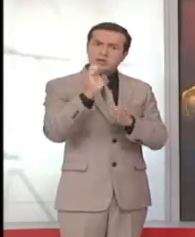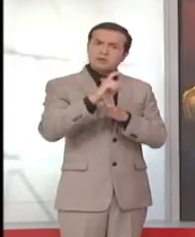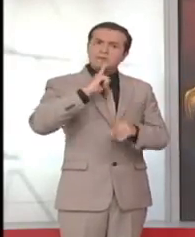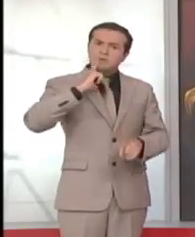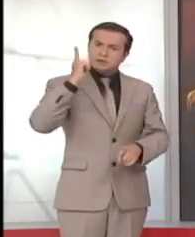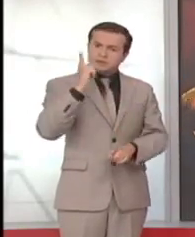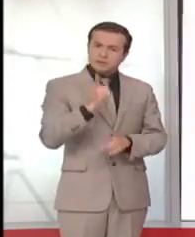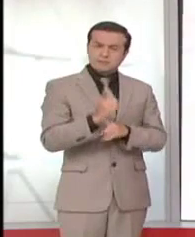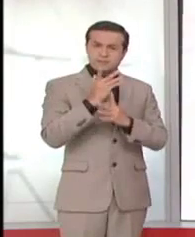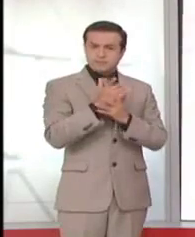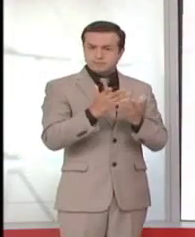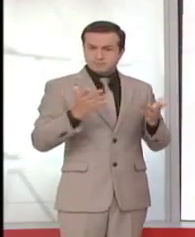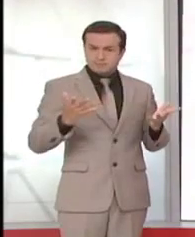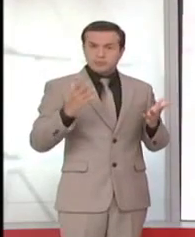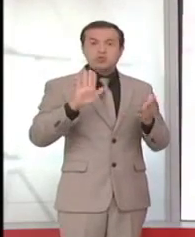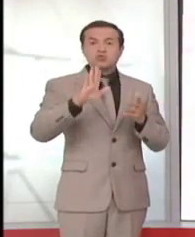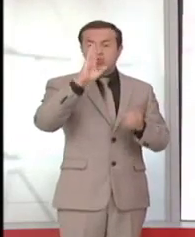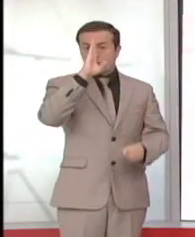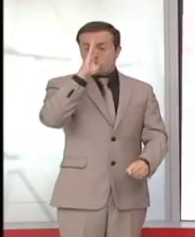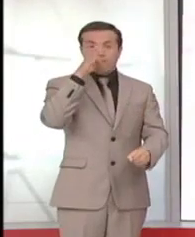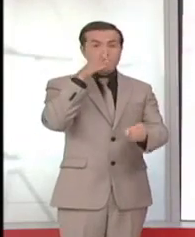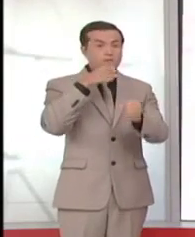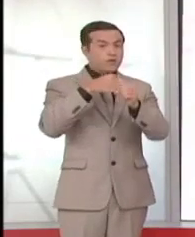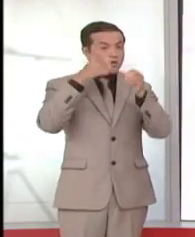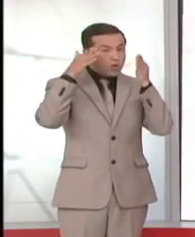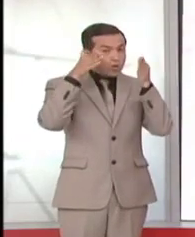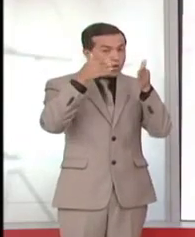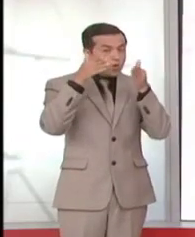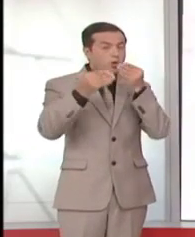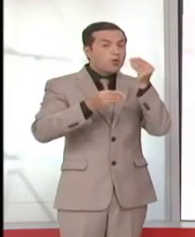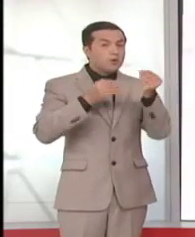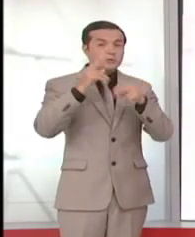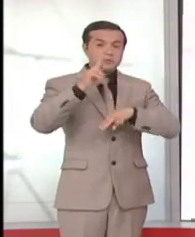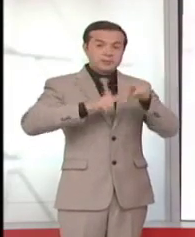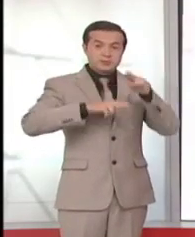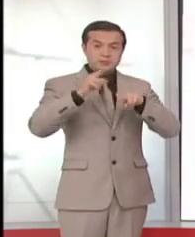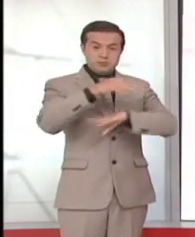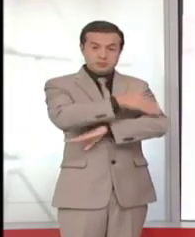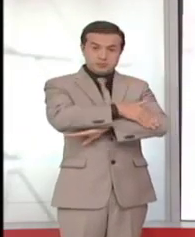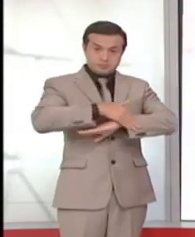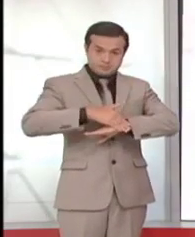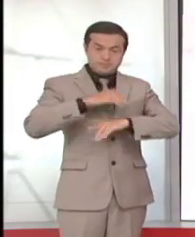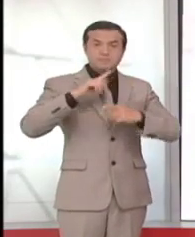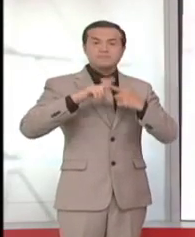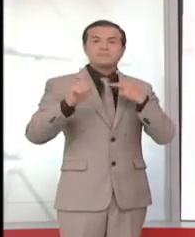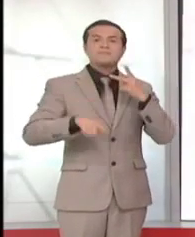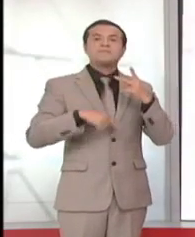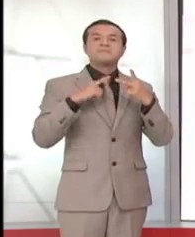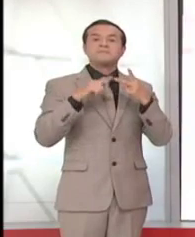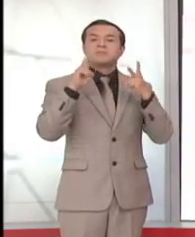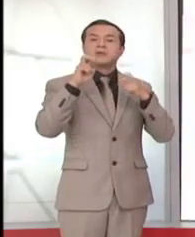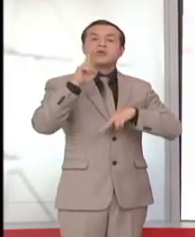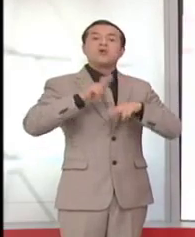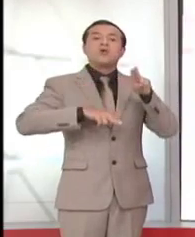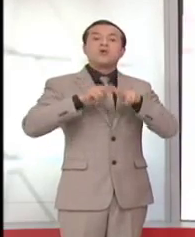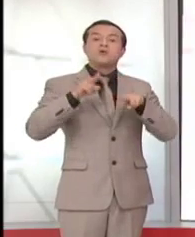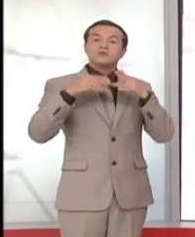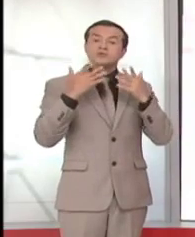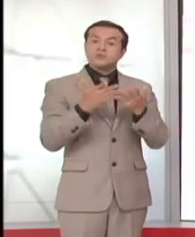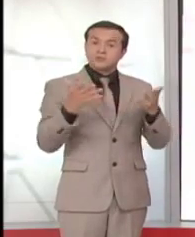el Ecuador. Su enfoque está en infraestructura para vialidad, también en infraestructura para el programa Casa para